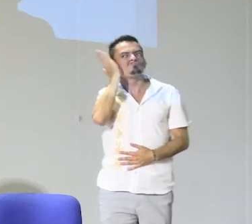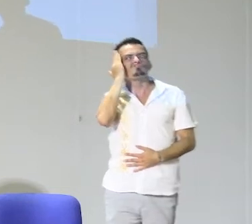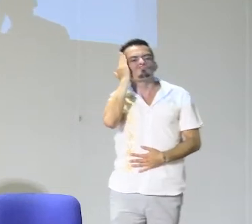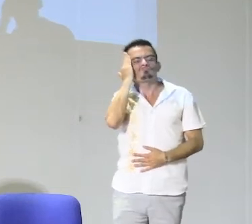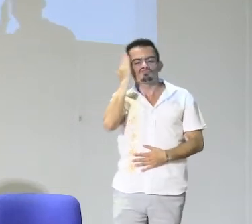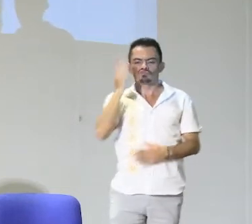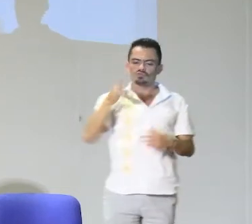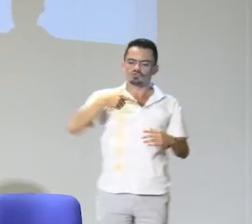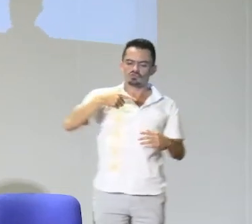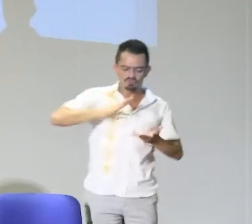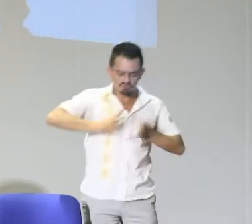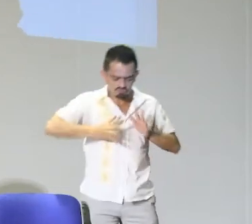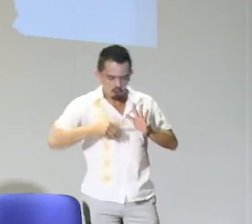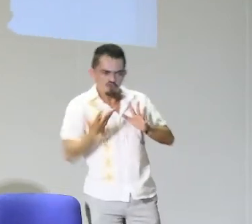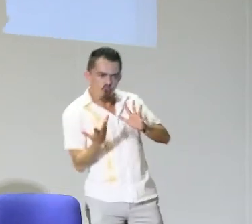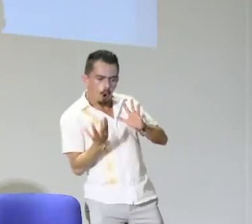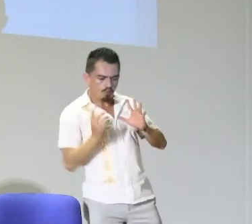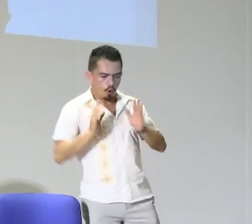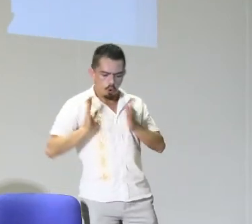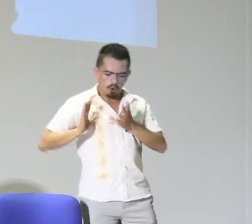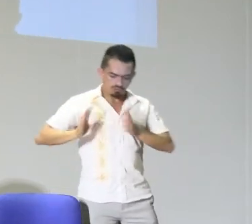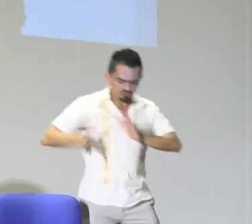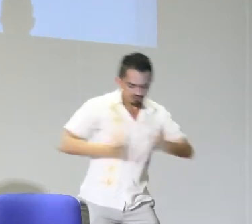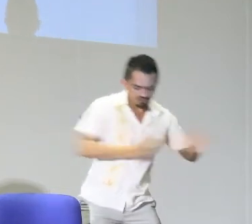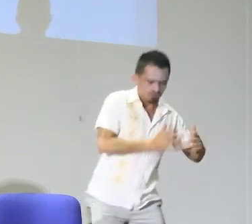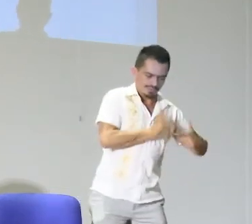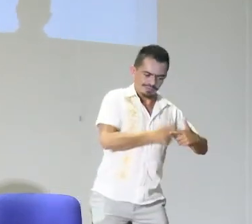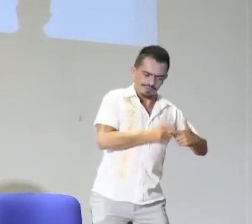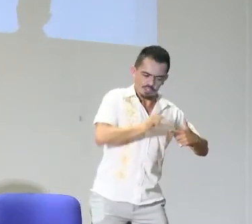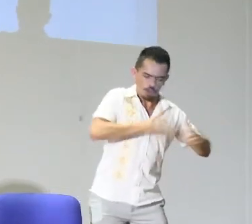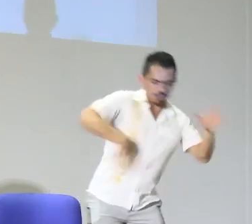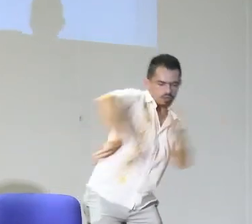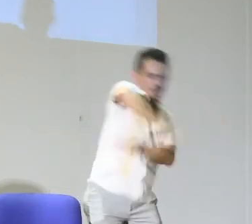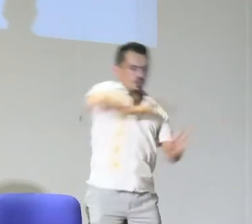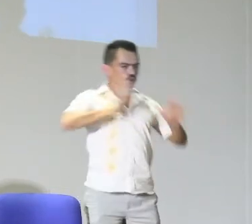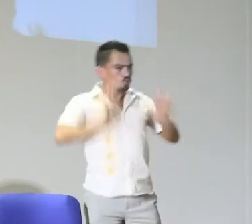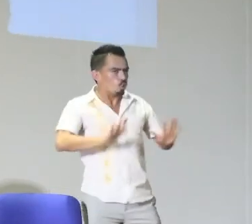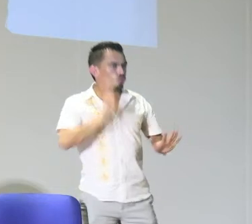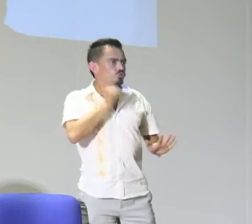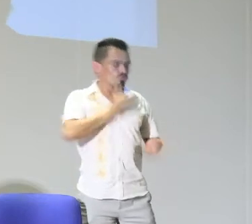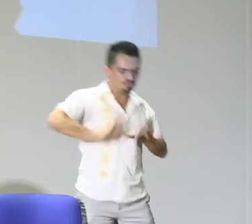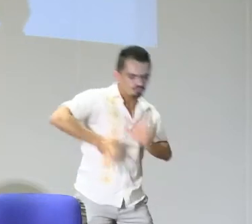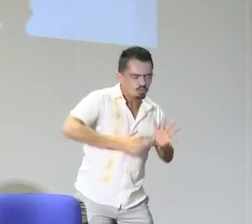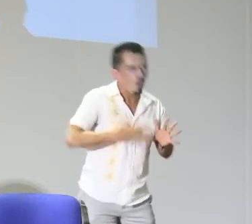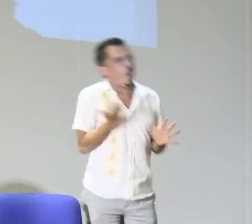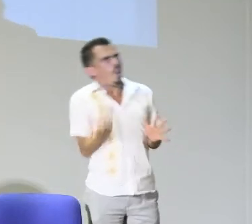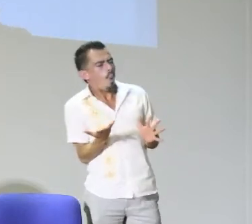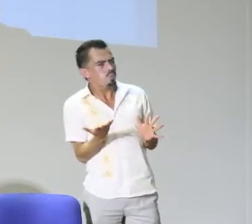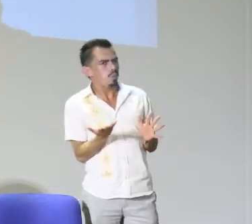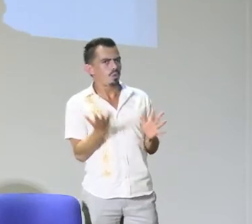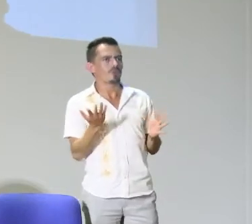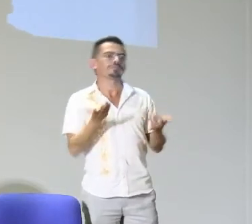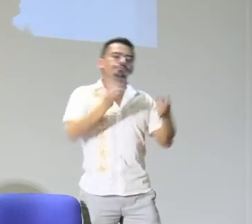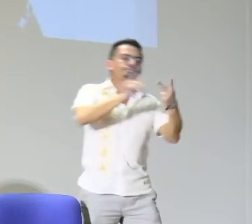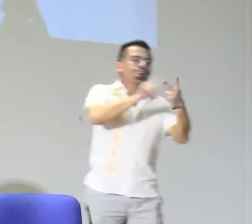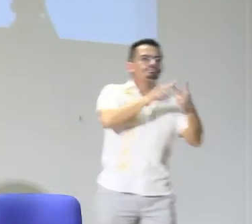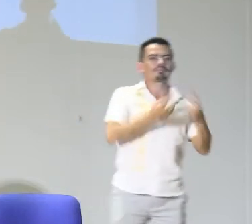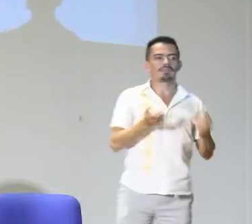sordos, no es el que requiere necesariamente que seas un experto en lingüística, sino que en realidad haya unas